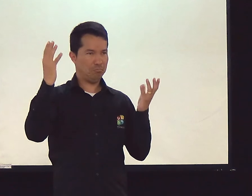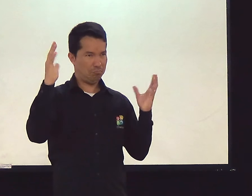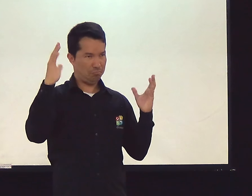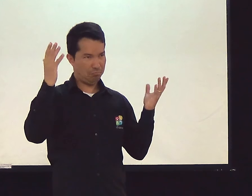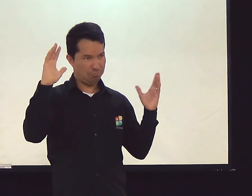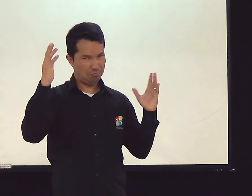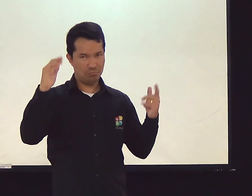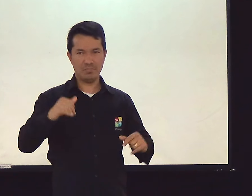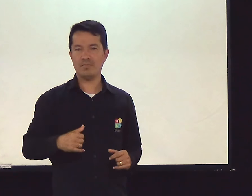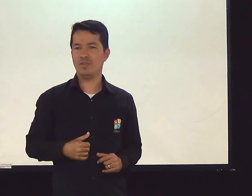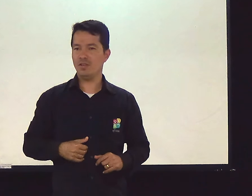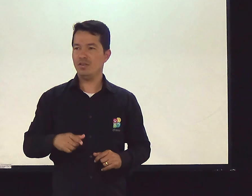Legal. Parabéns.